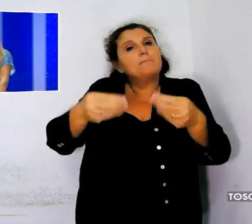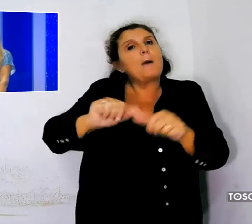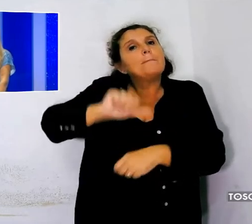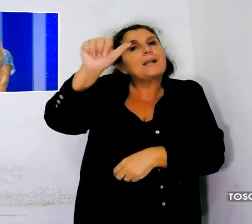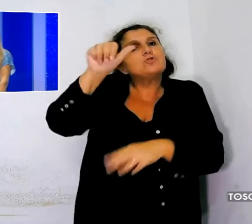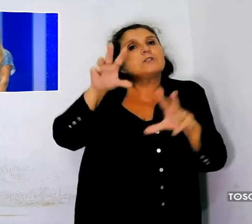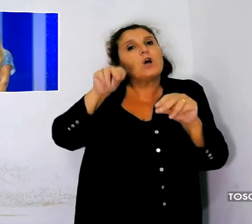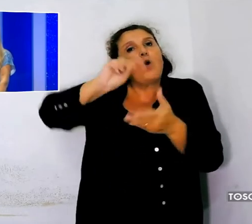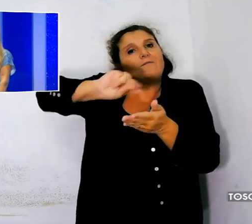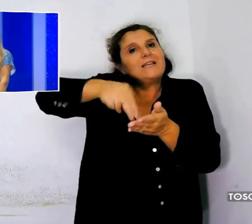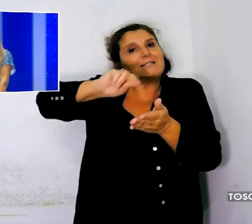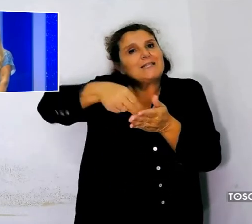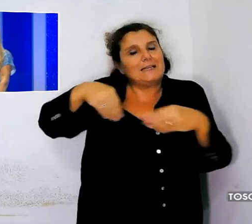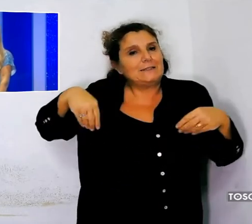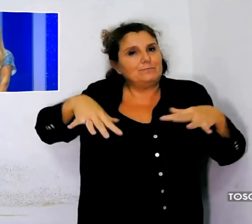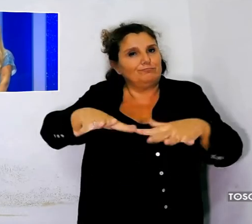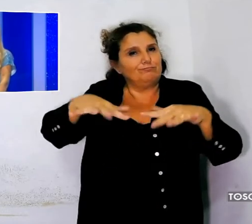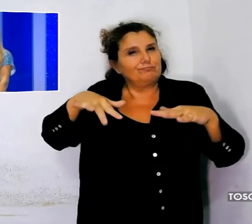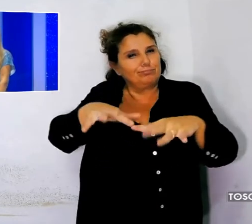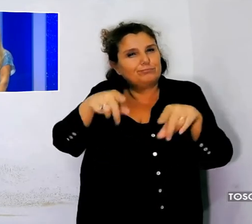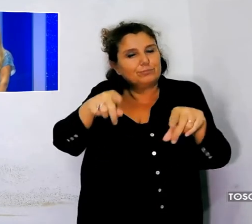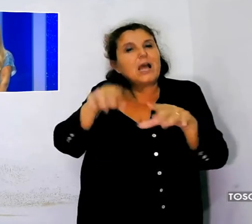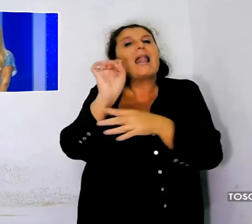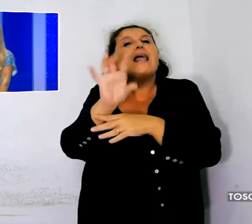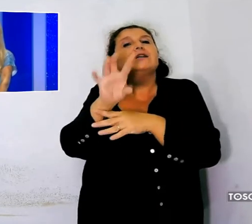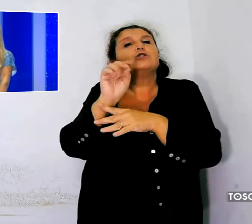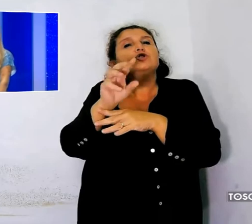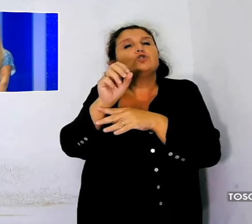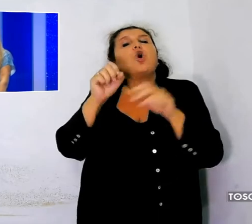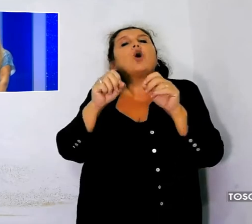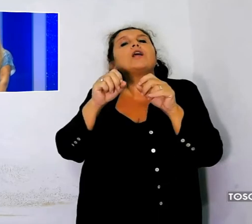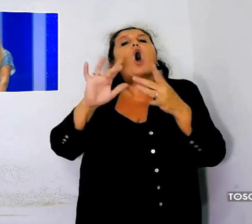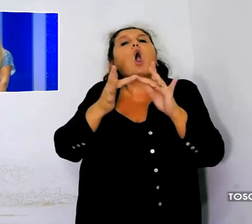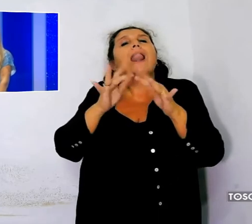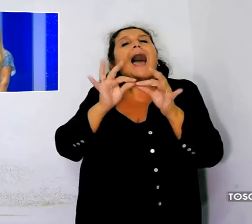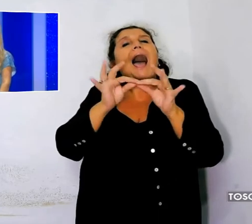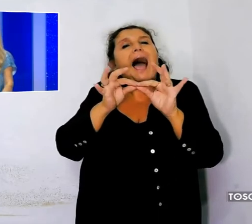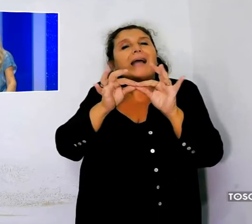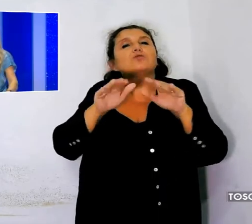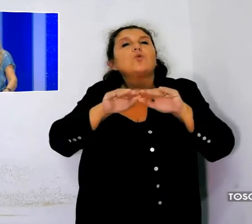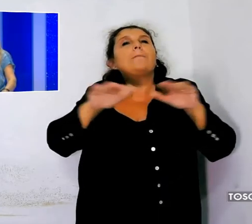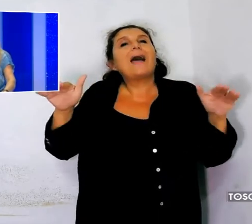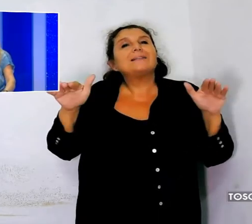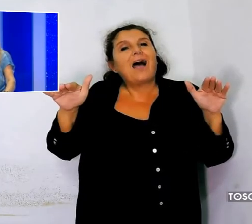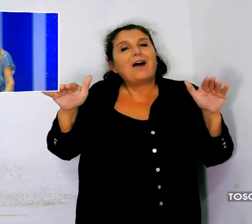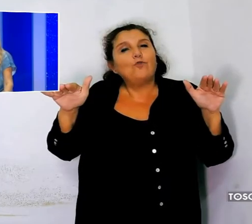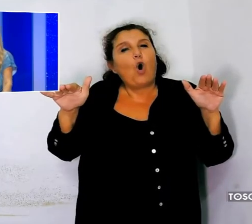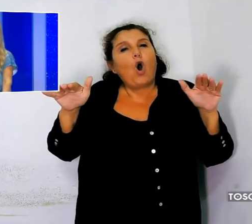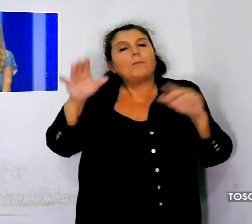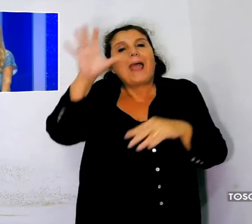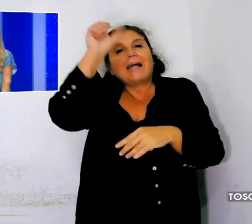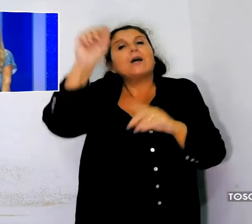iscritti. Le lezioni saranno registrate online e sulle piattaforme dell'Ateneo per tutto l'anno